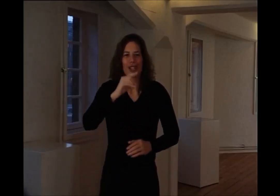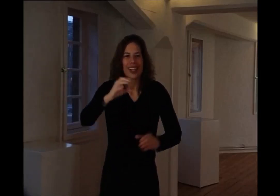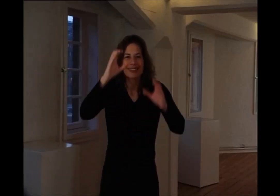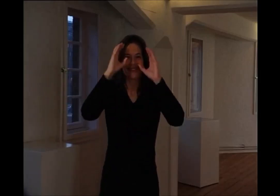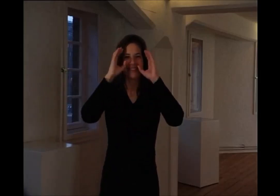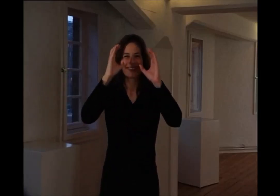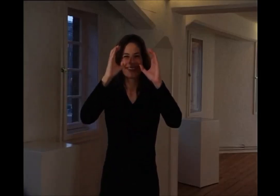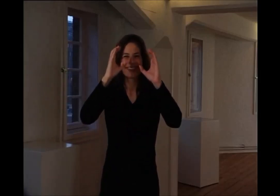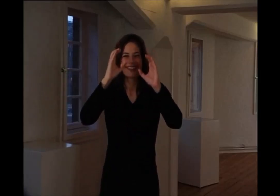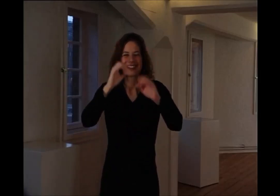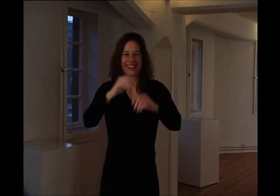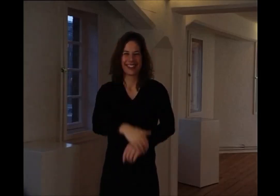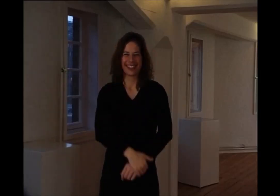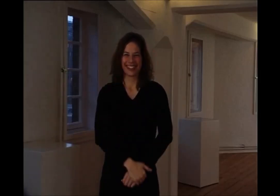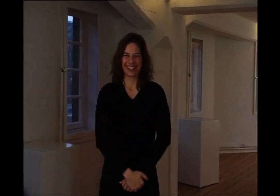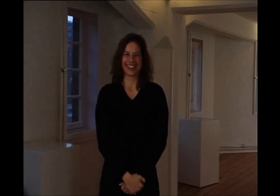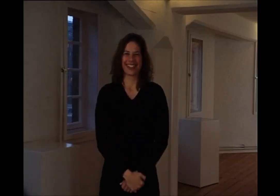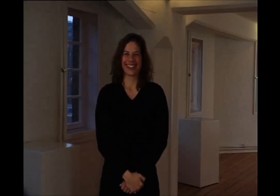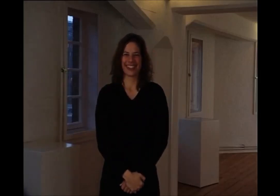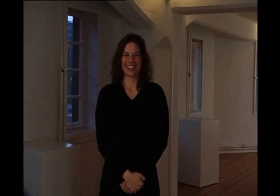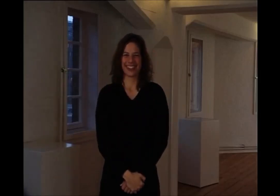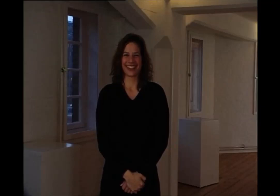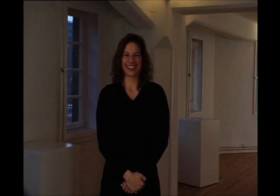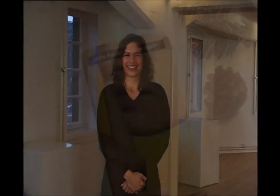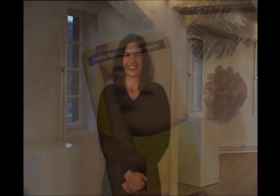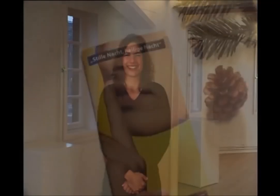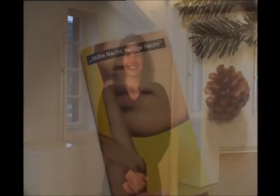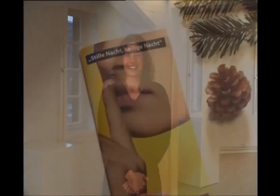Gebärden für unsere Gebärdensprachpoetien. Viel Spaß beim Zuschauen!